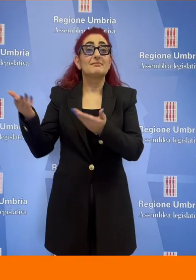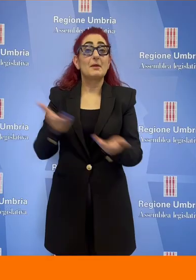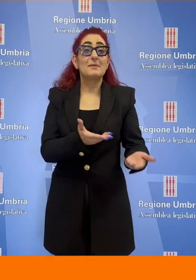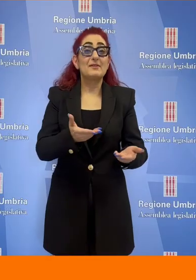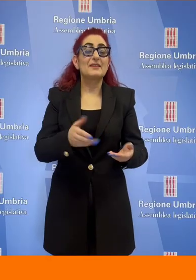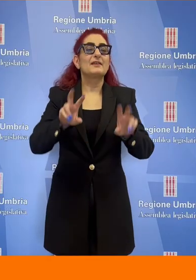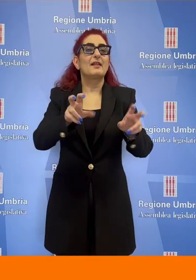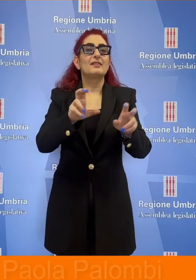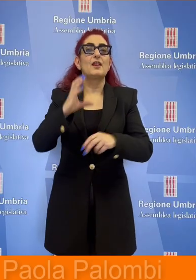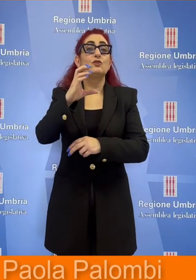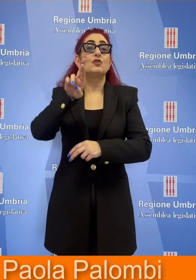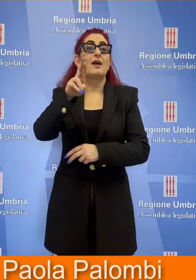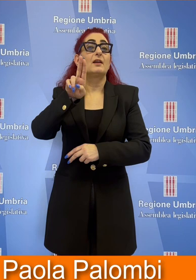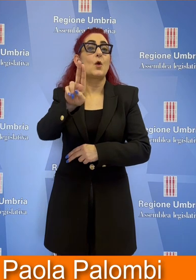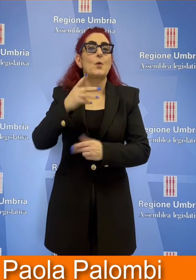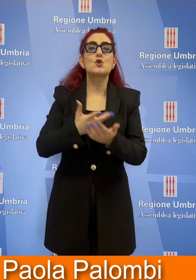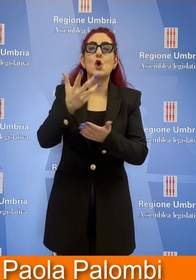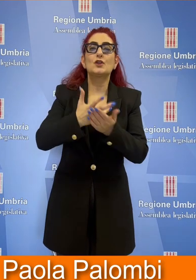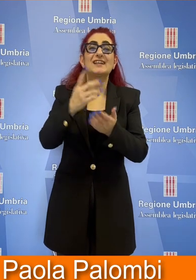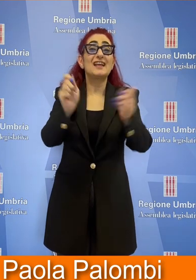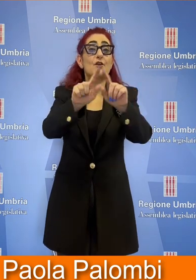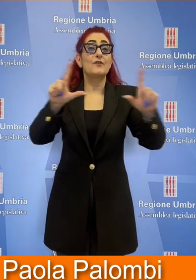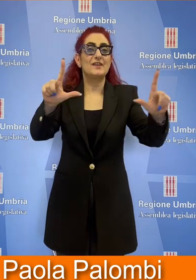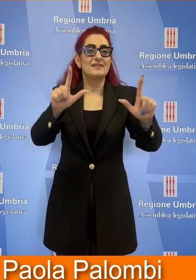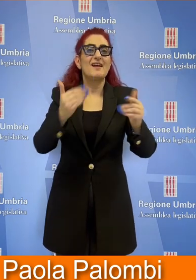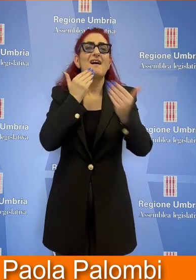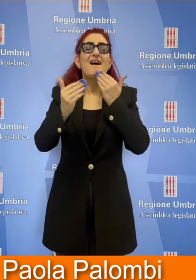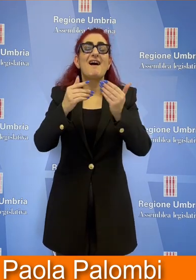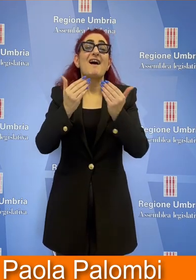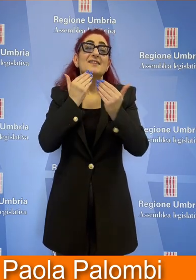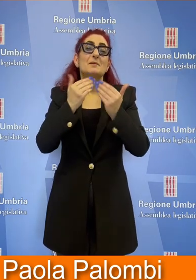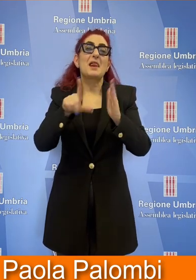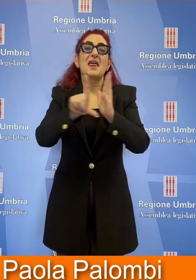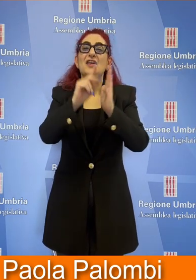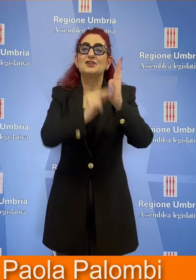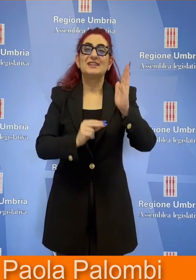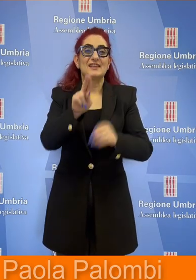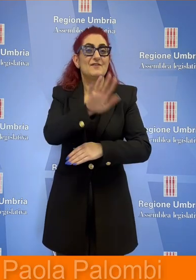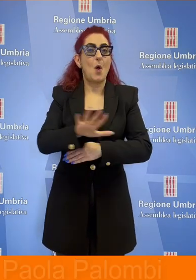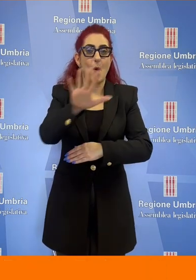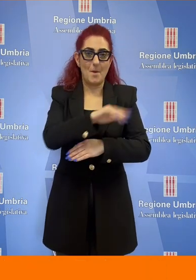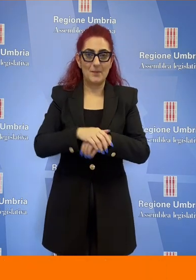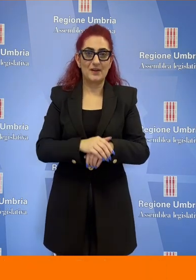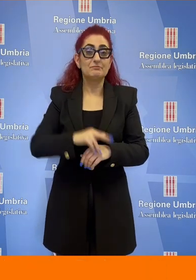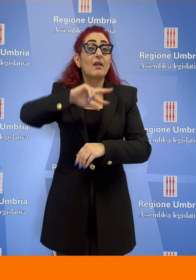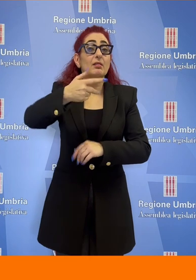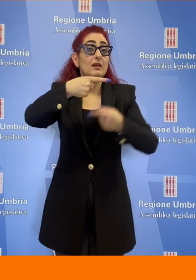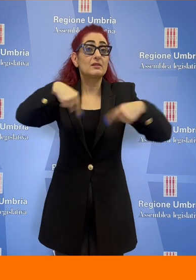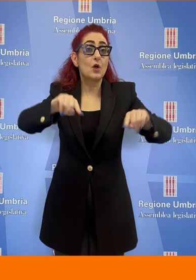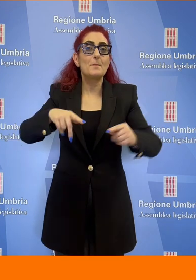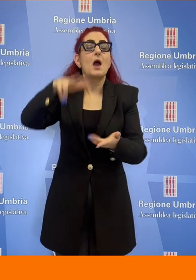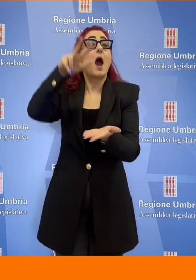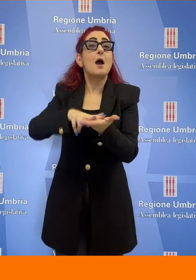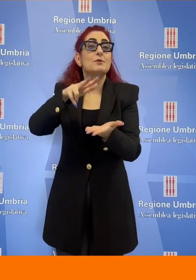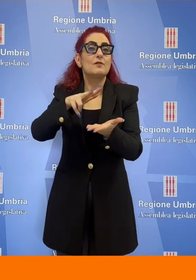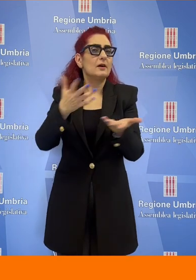Benvenuti a TeleCRU, notiziario video dell'Assemblea Legislativa dell'Umbria. Approvata in terza